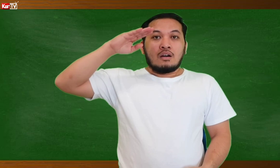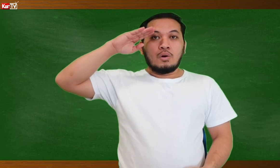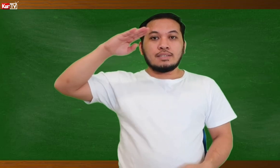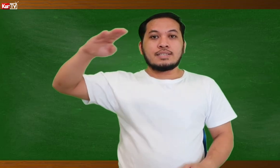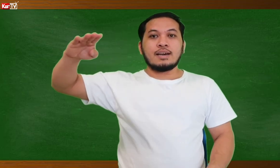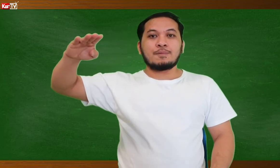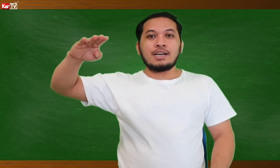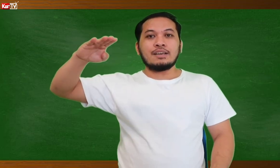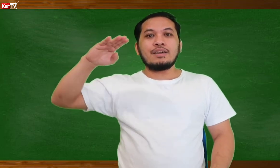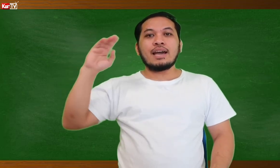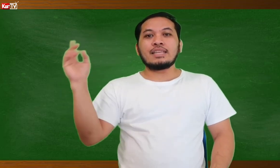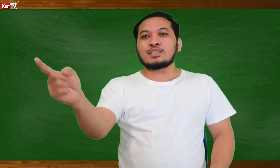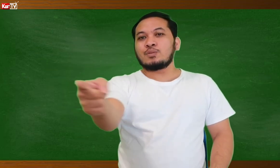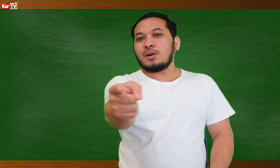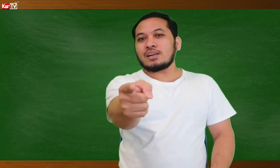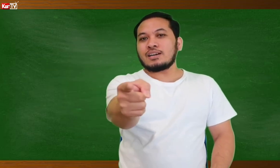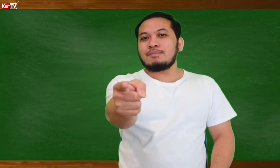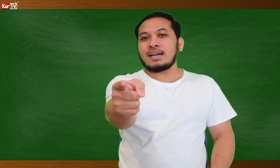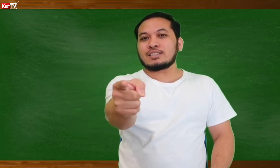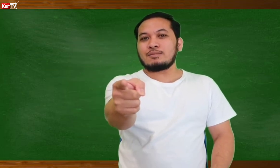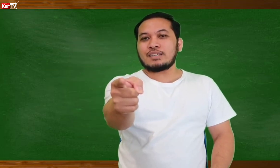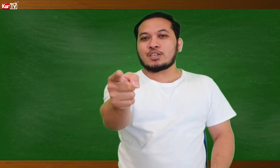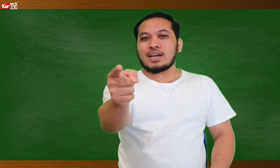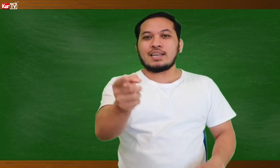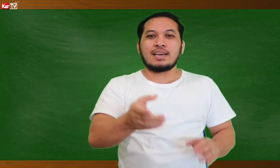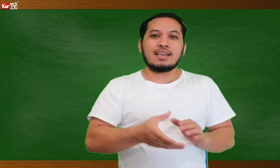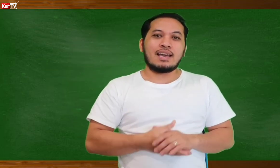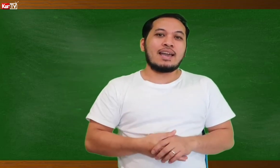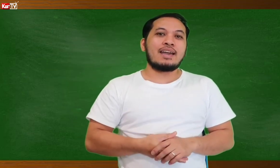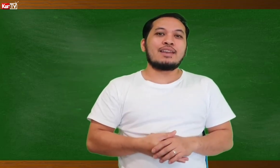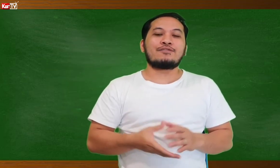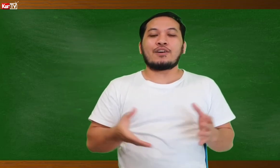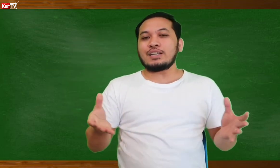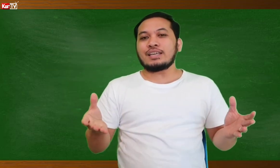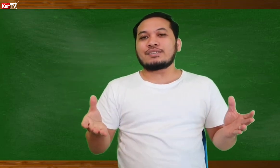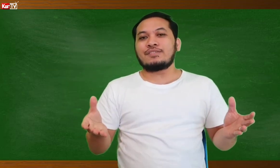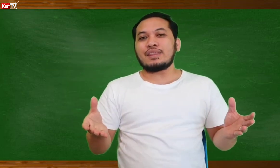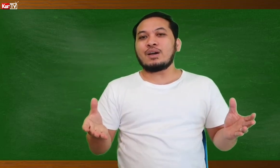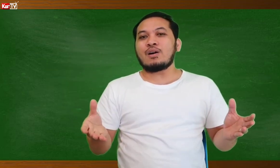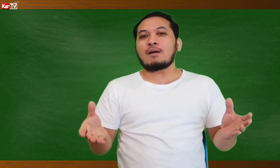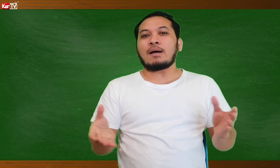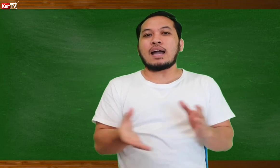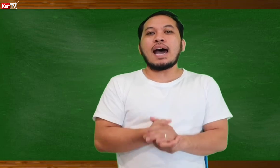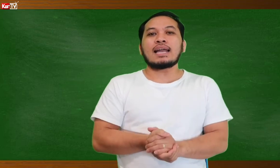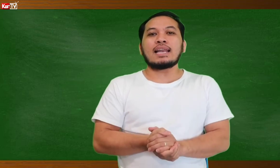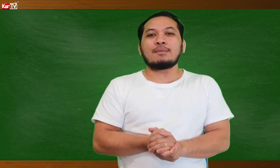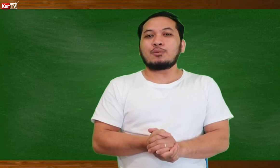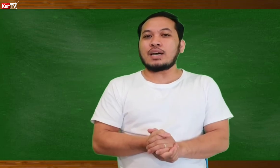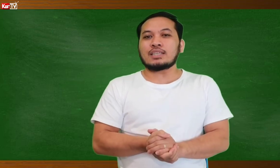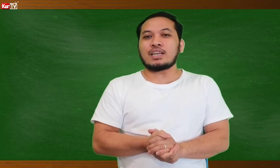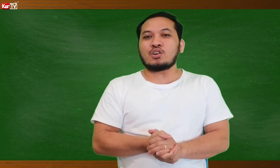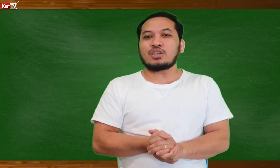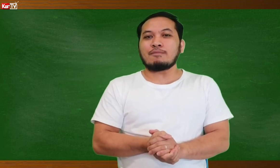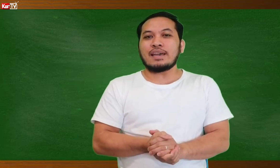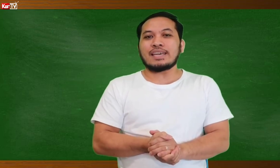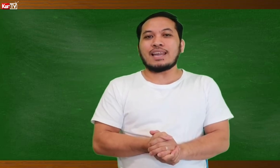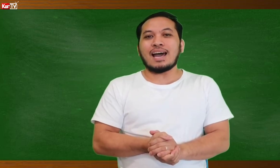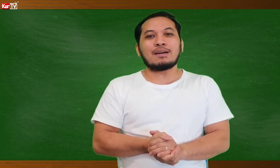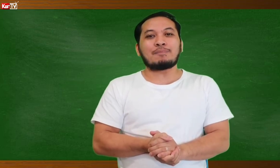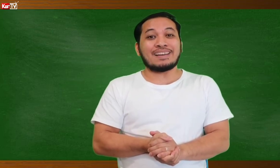What's up, CarTV Radics! Welcome back to my channel! And for today's video, ang pag-aaralan po natin ngayon ay may kinalaman pa